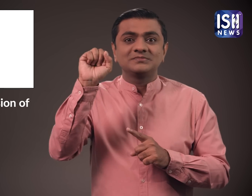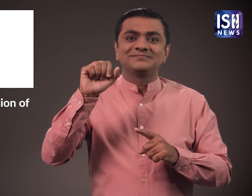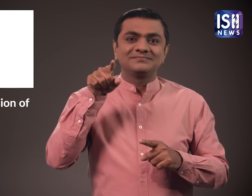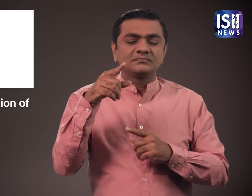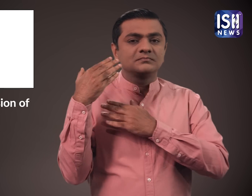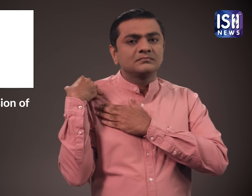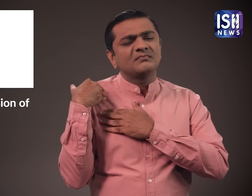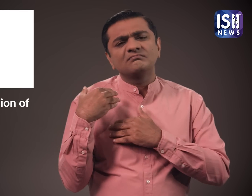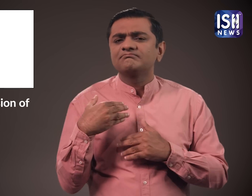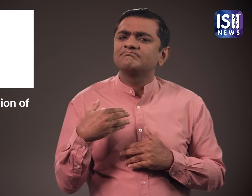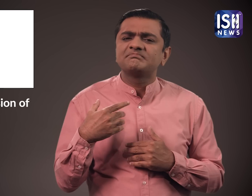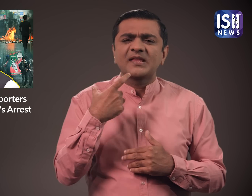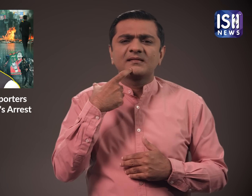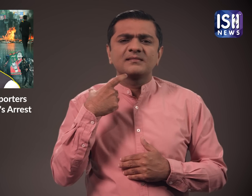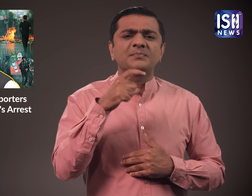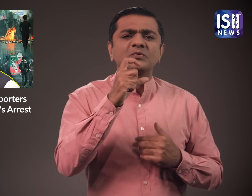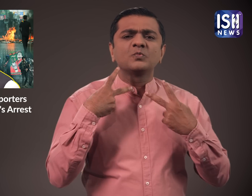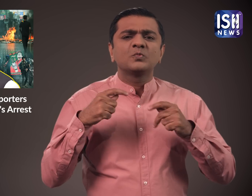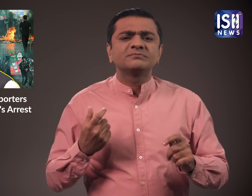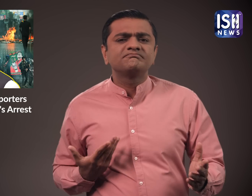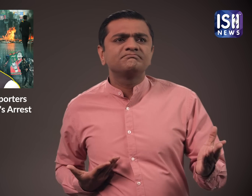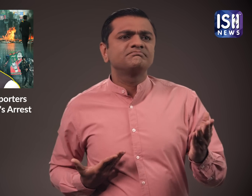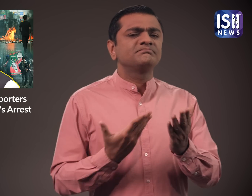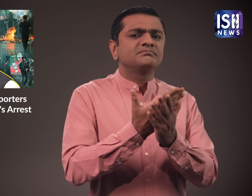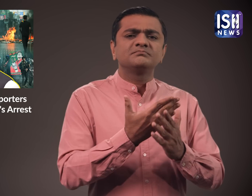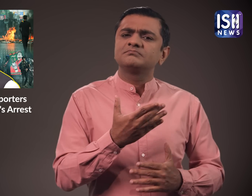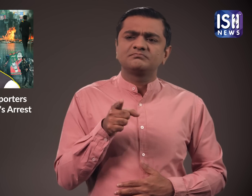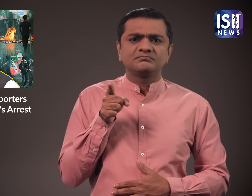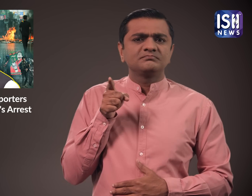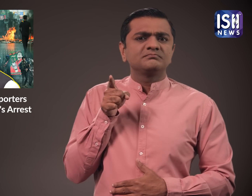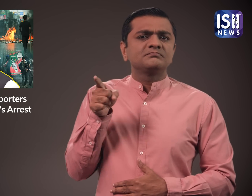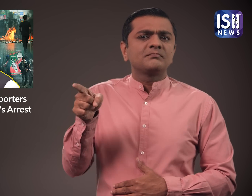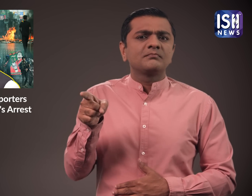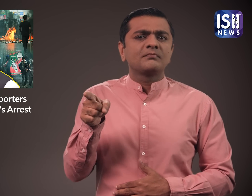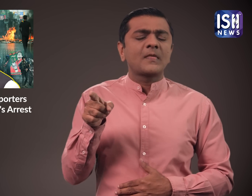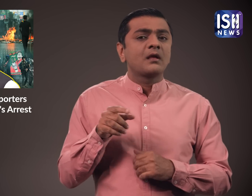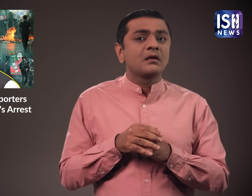उन्हें अवैद रूप से विदेशी गणवानियों व्यक्तियों को कुछ उपहार बेचते हुए भी पाया गया था